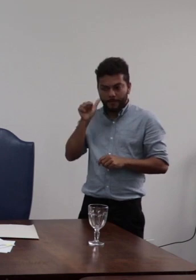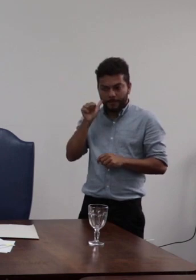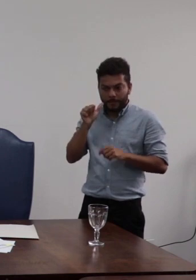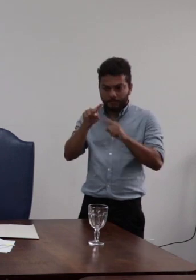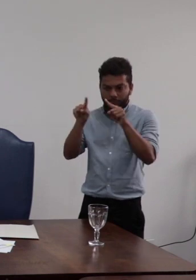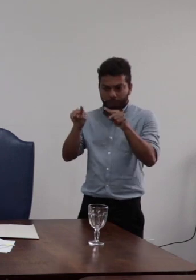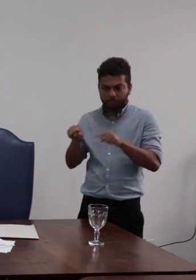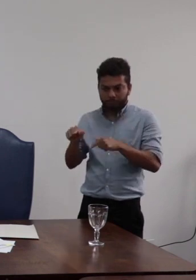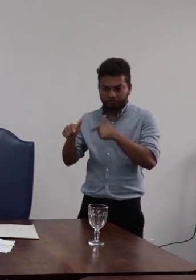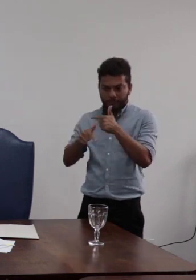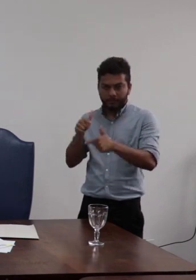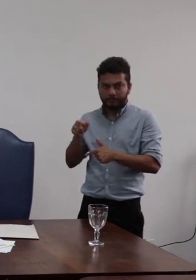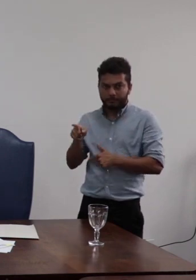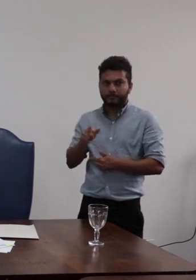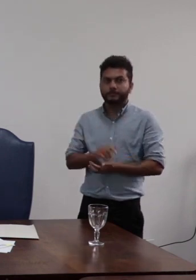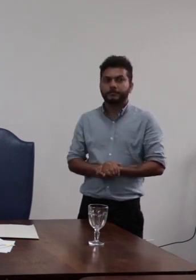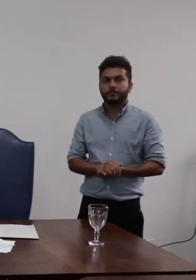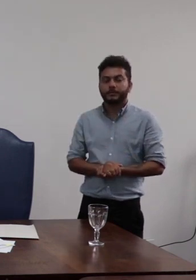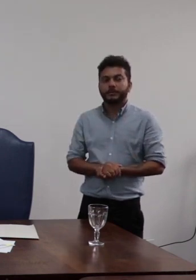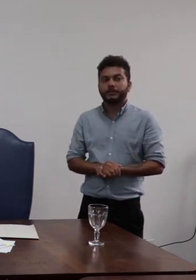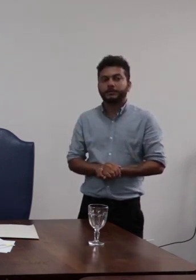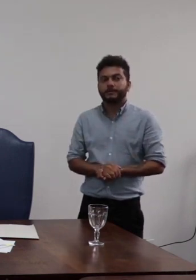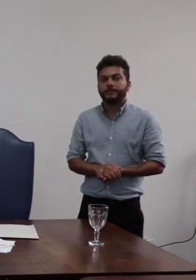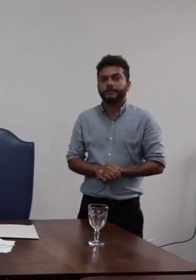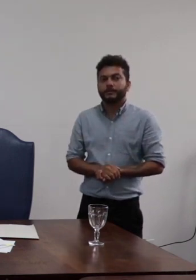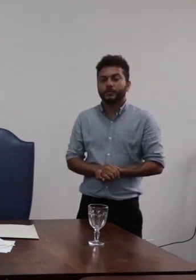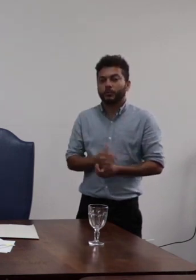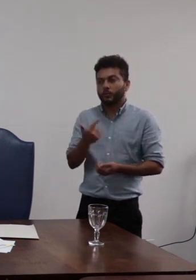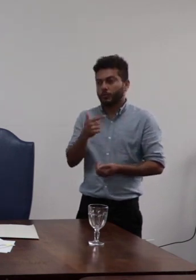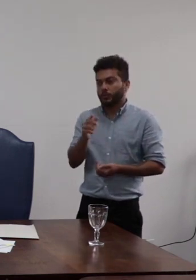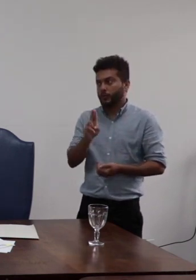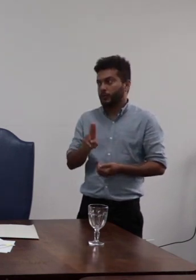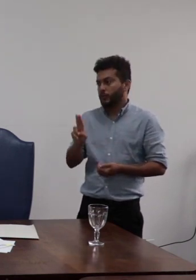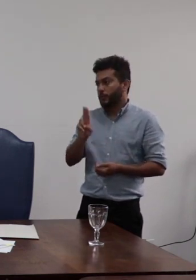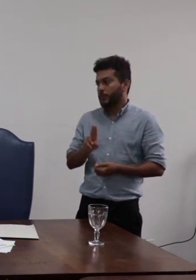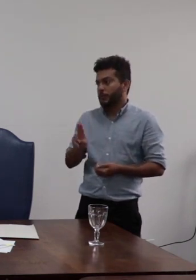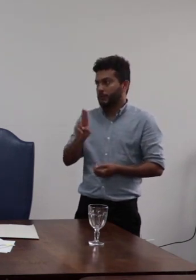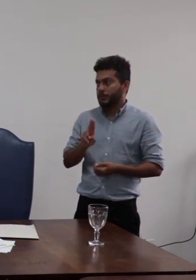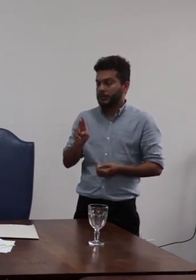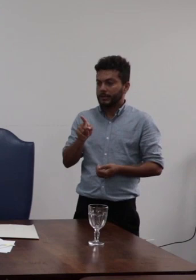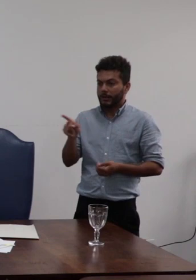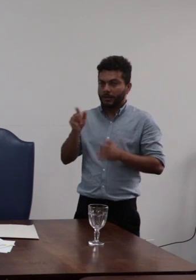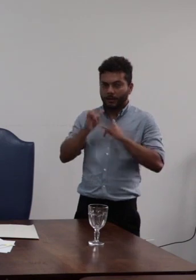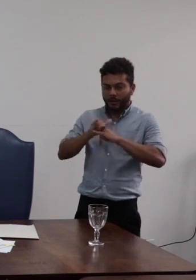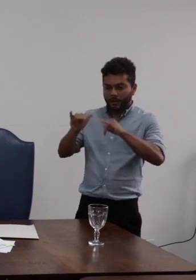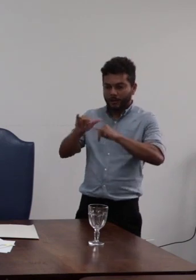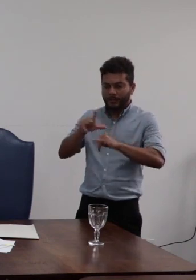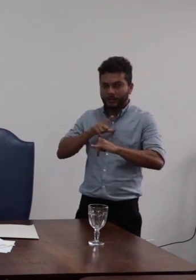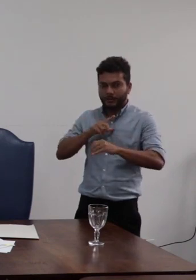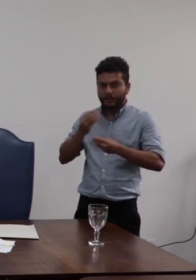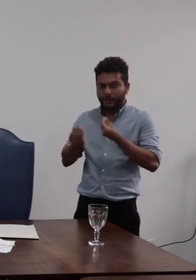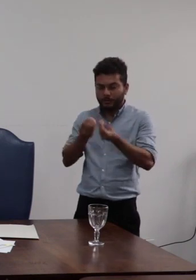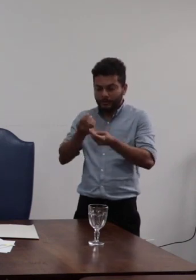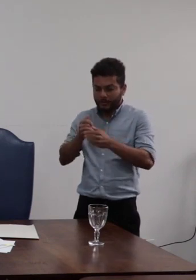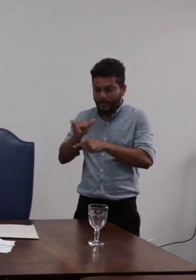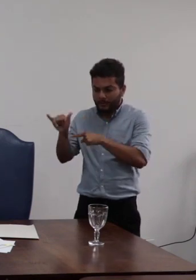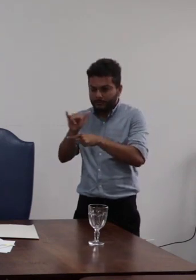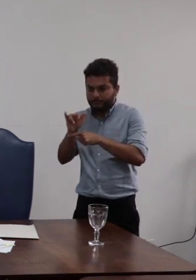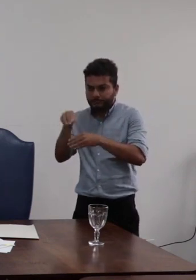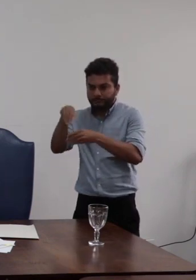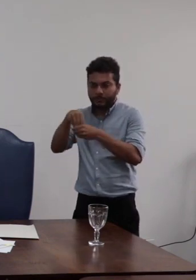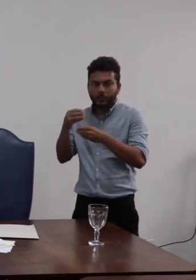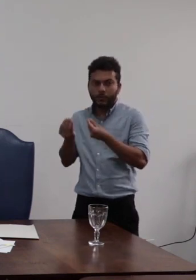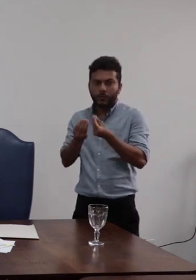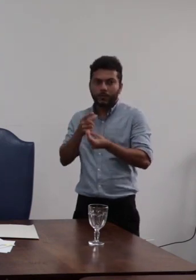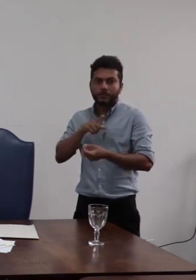segundo considerando a não utilização por parte do denunciado de trâmites internos existentes para lidar